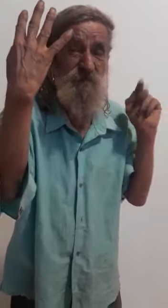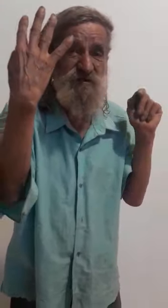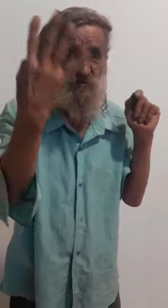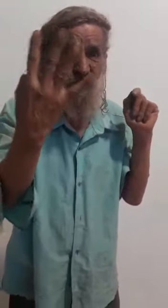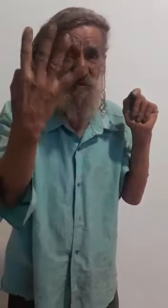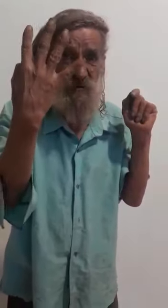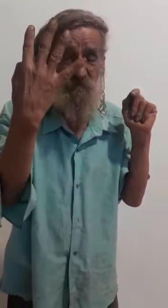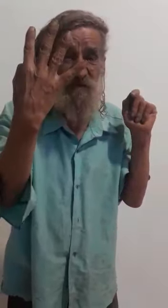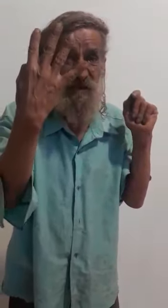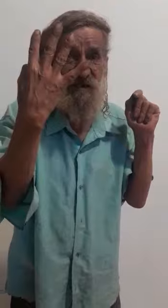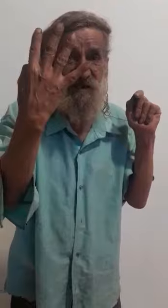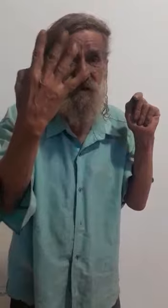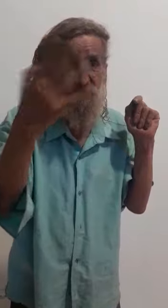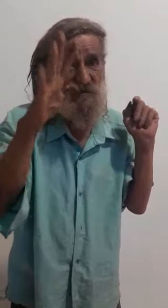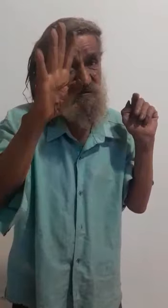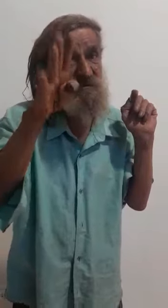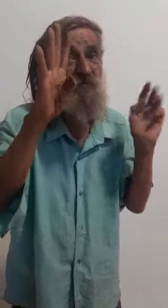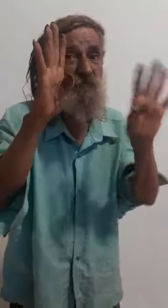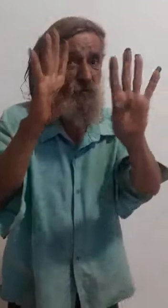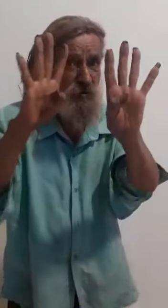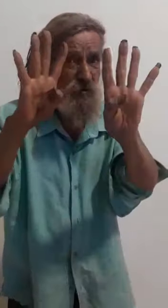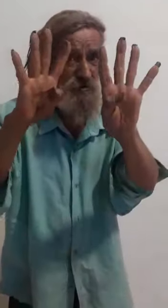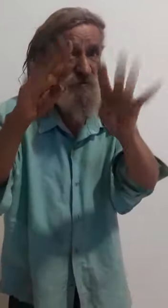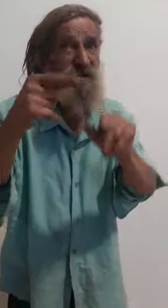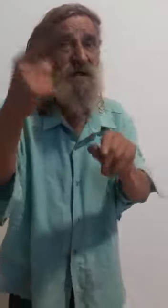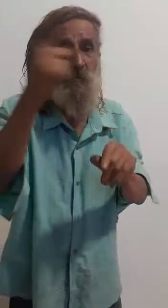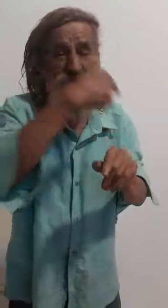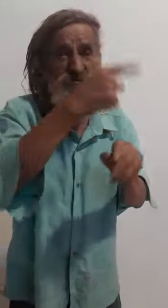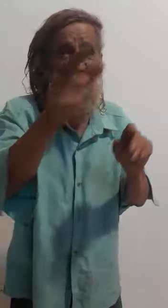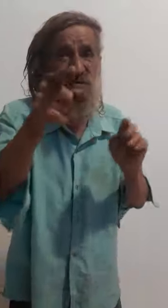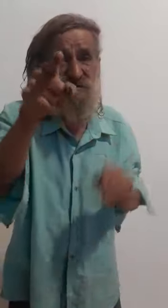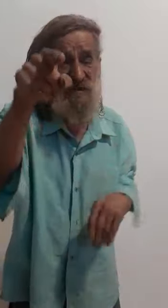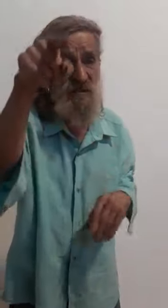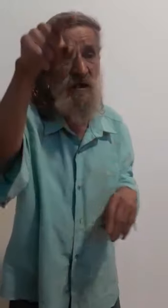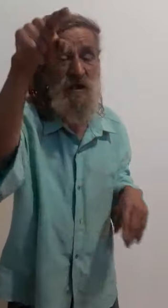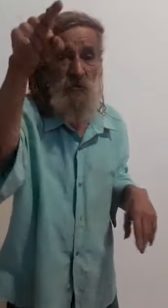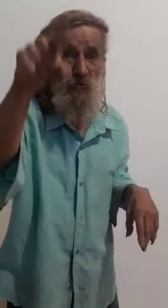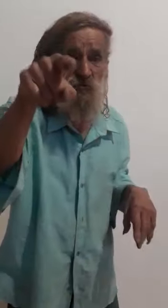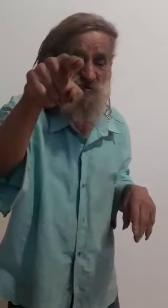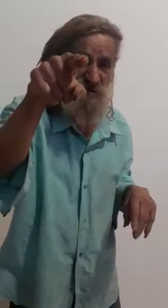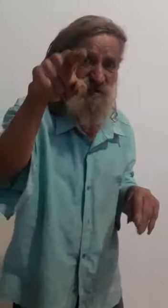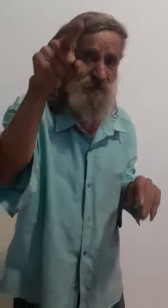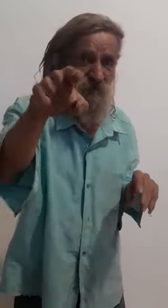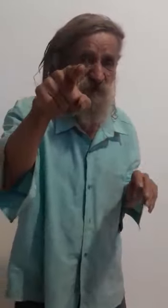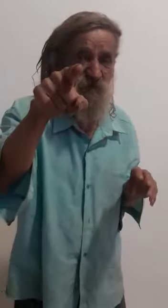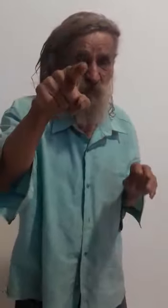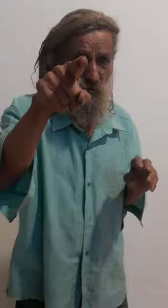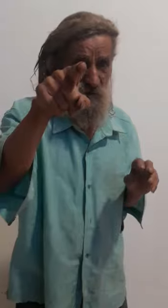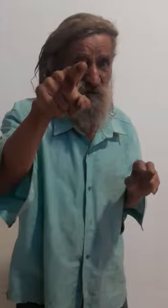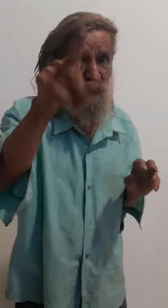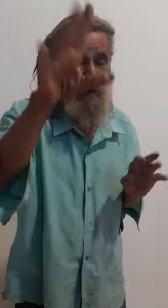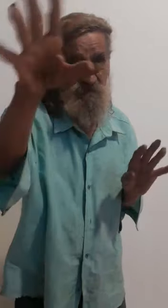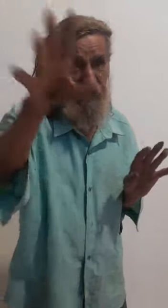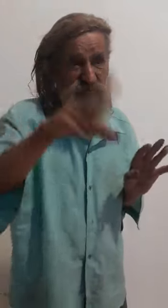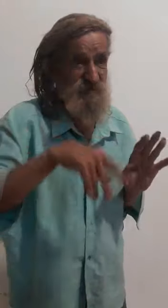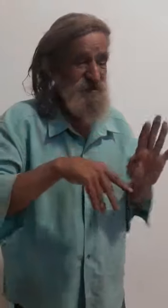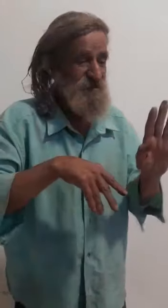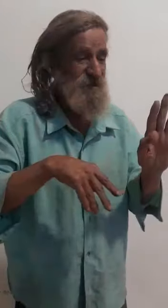umas quatro panelas elétricas, se não por oito, hein ontem eu testei, com o Dinamo de PUC, pra vocês de